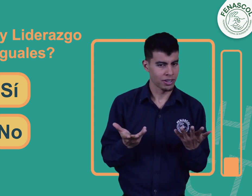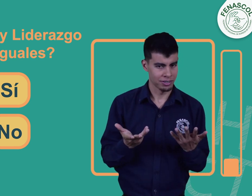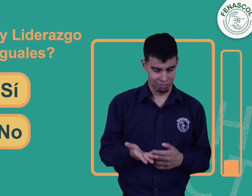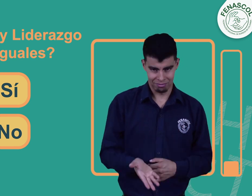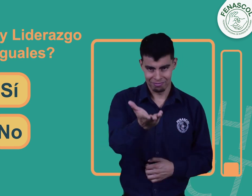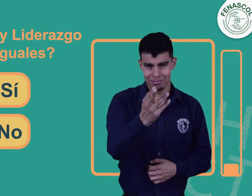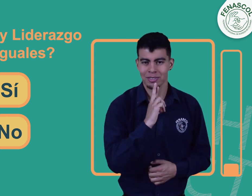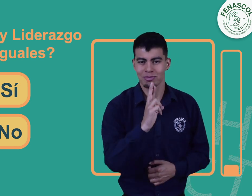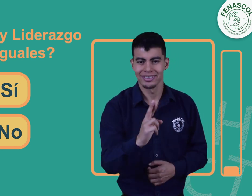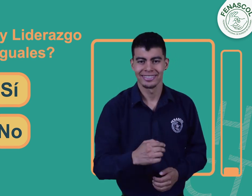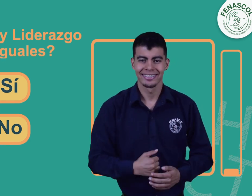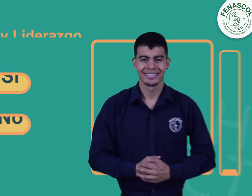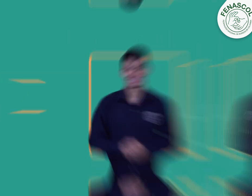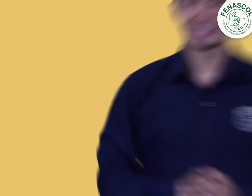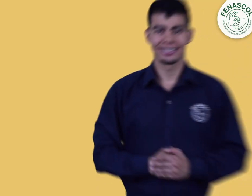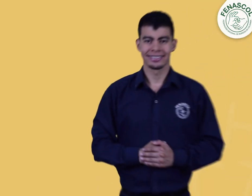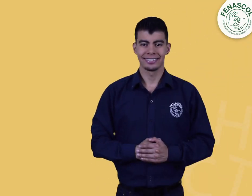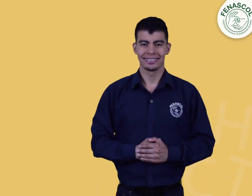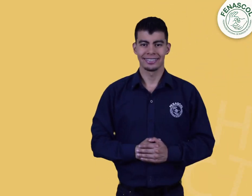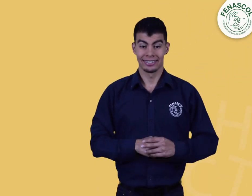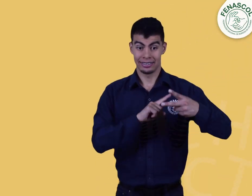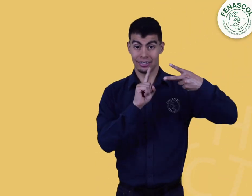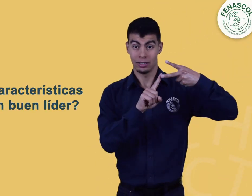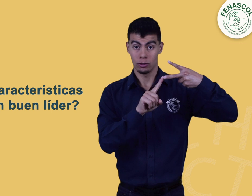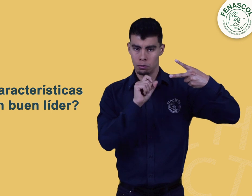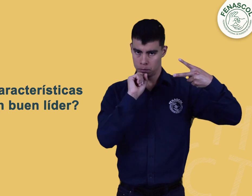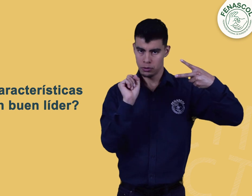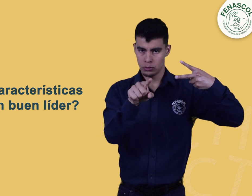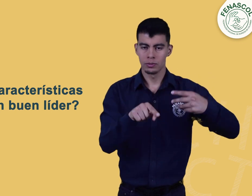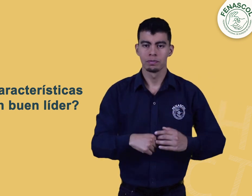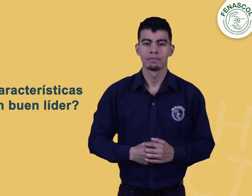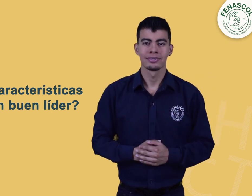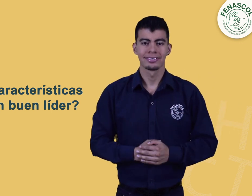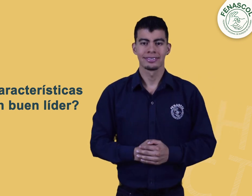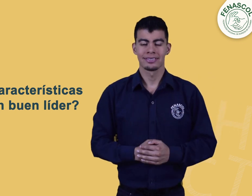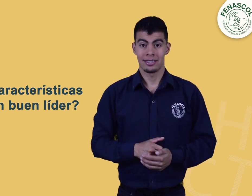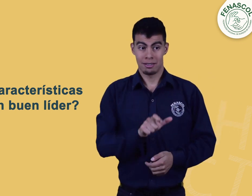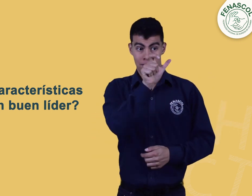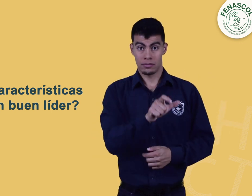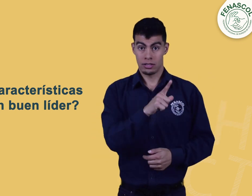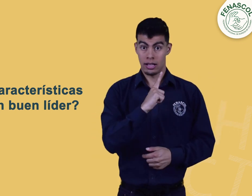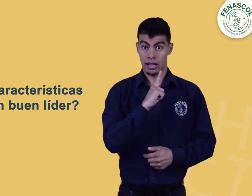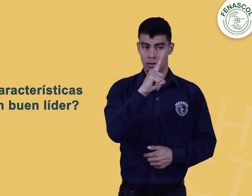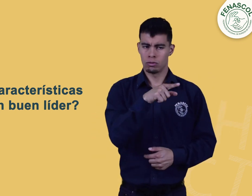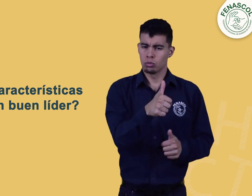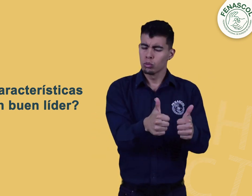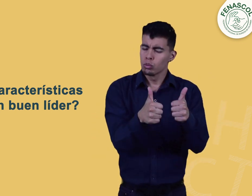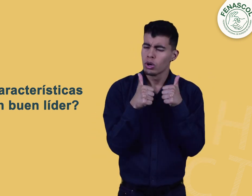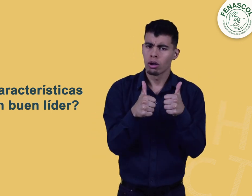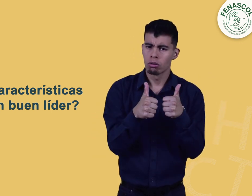Adelante, respondan. Segunda pregunta. ¿Qué características tiene un buen